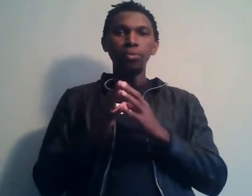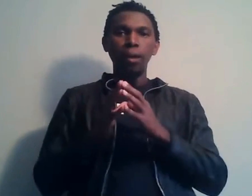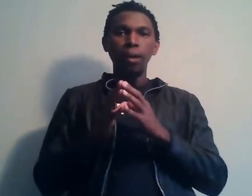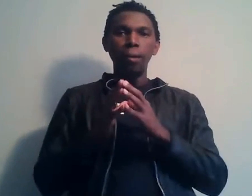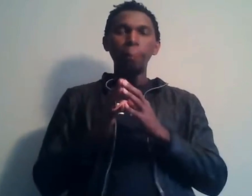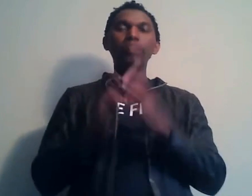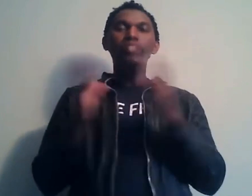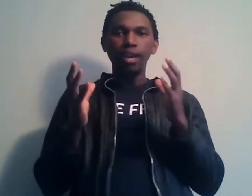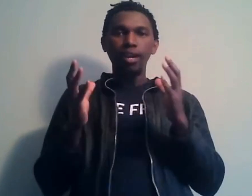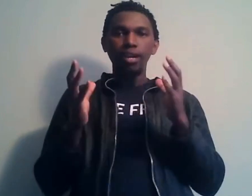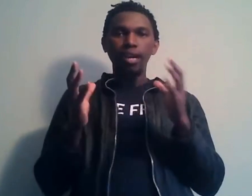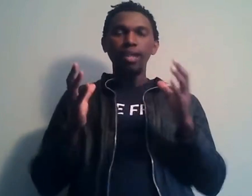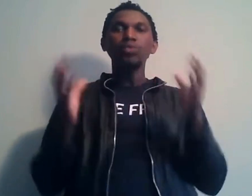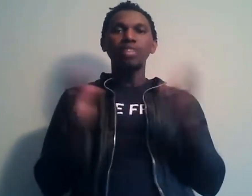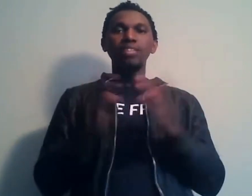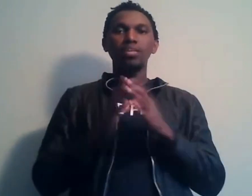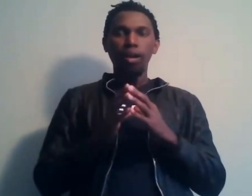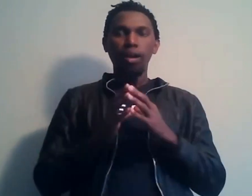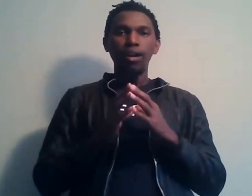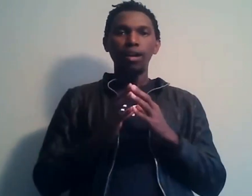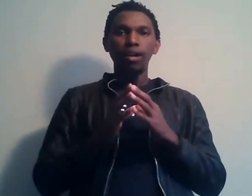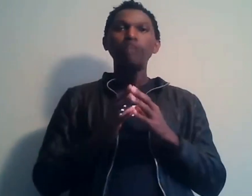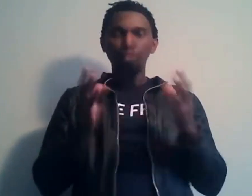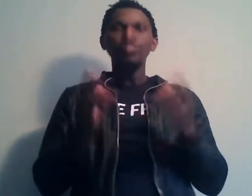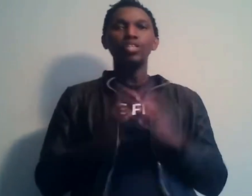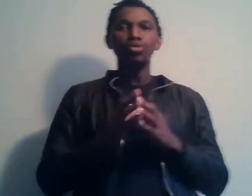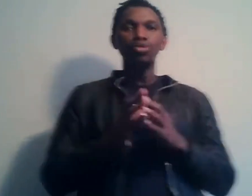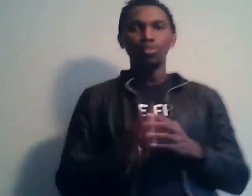mais une terre là où sa diaspora trouve des solutions.